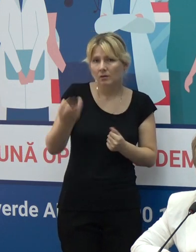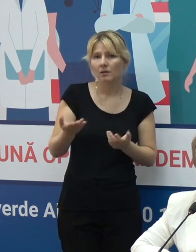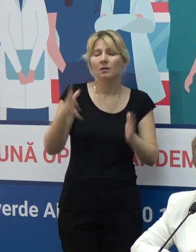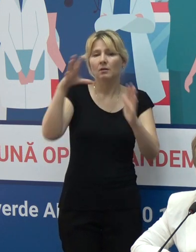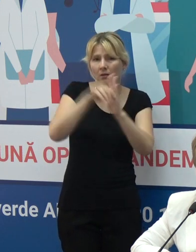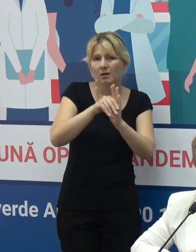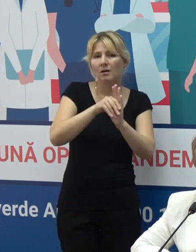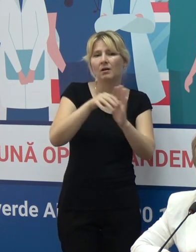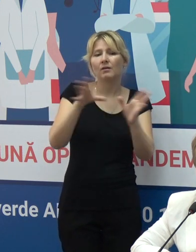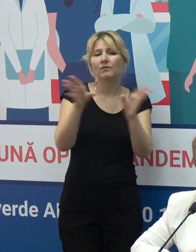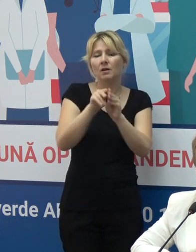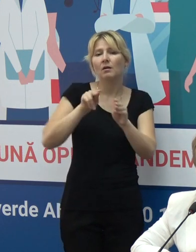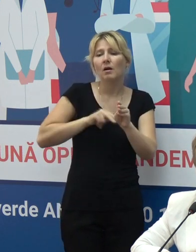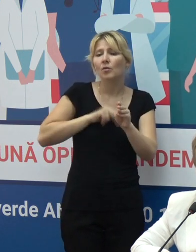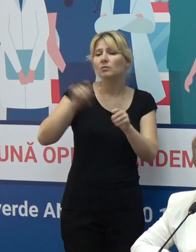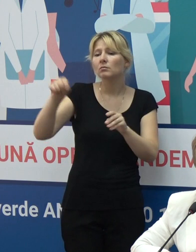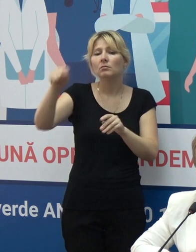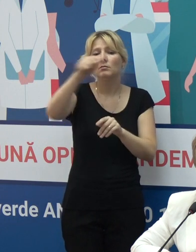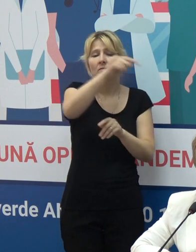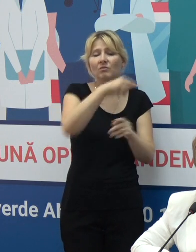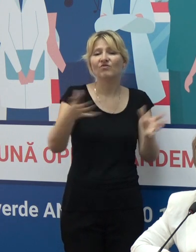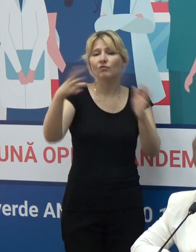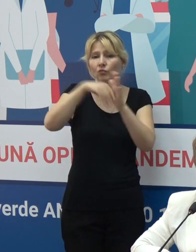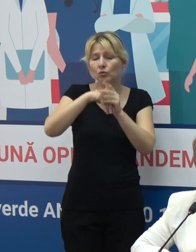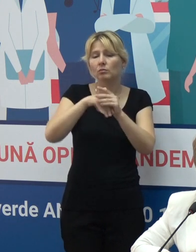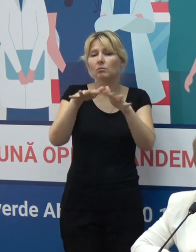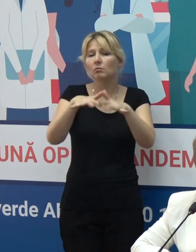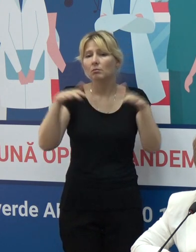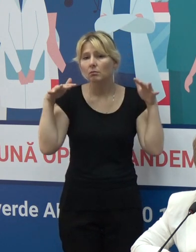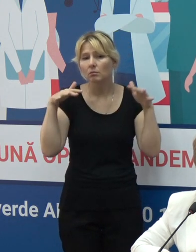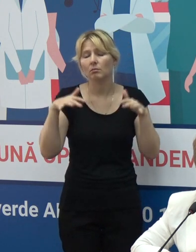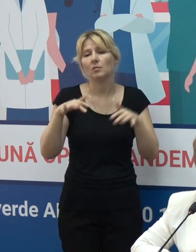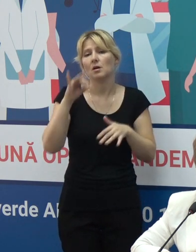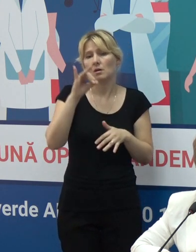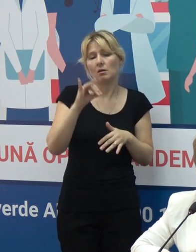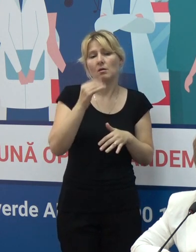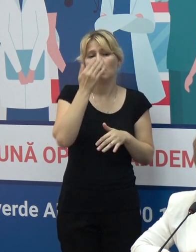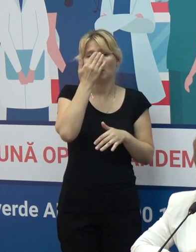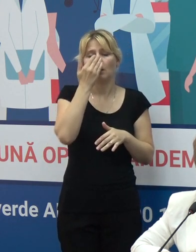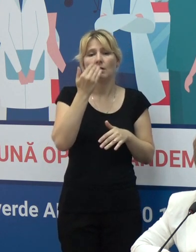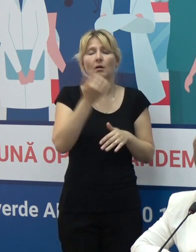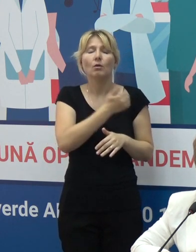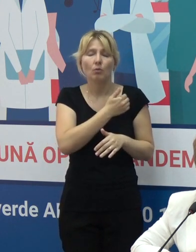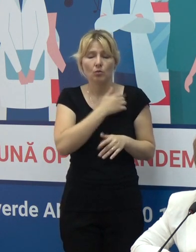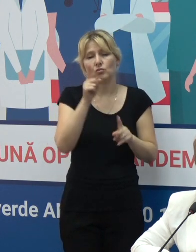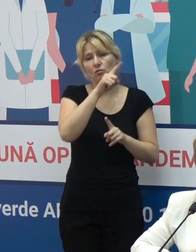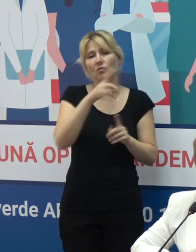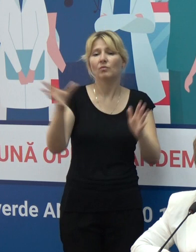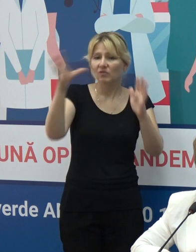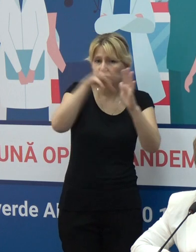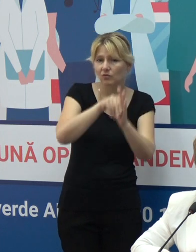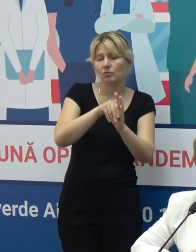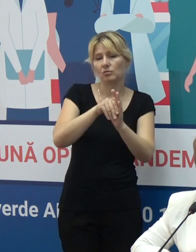colegi din cadrul guvernului pe care mizăm pe implicarea lor în